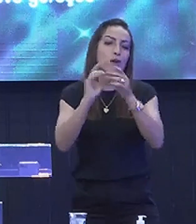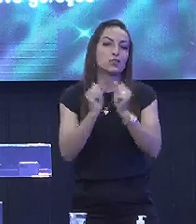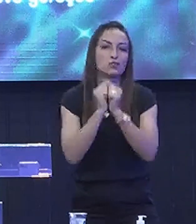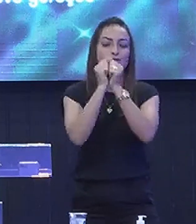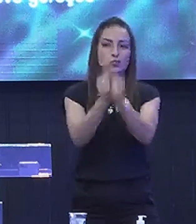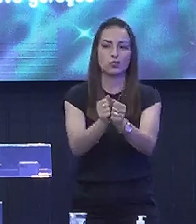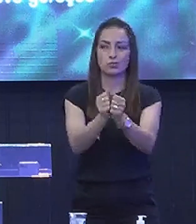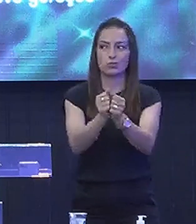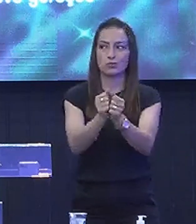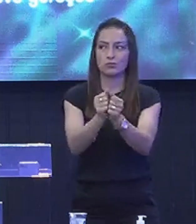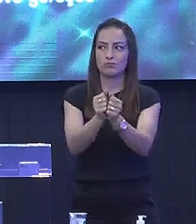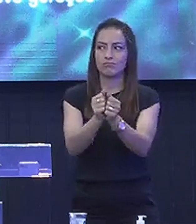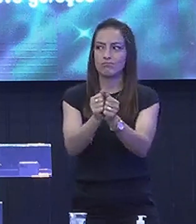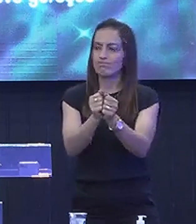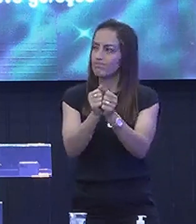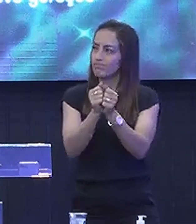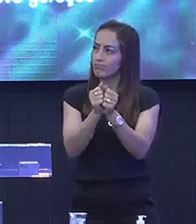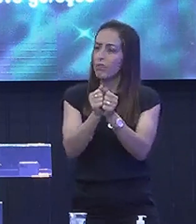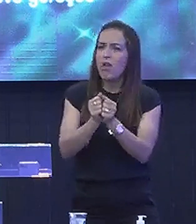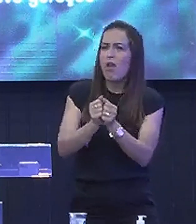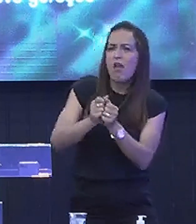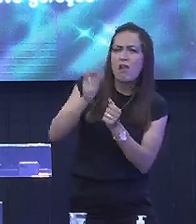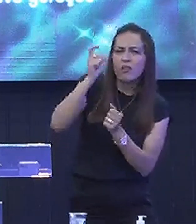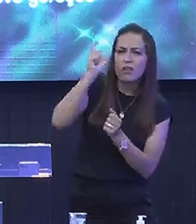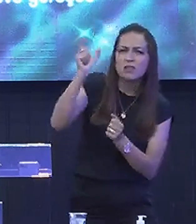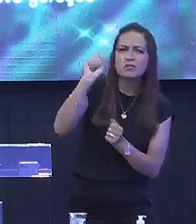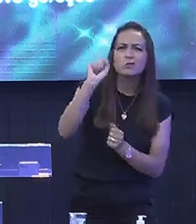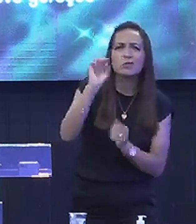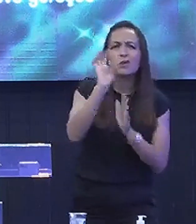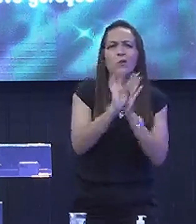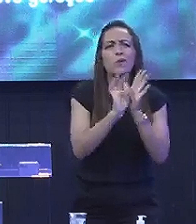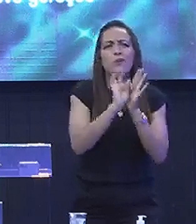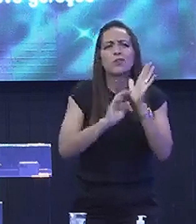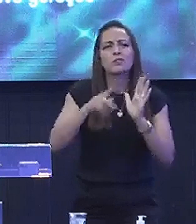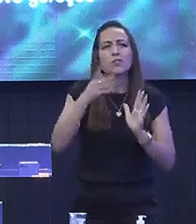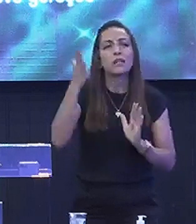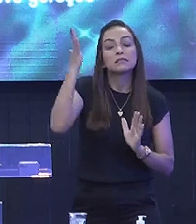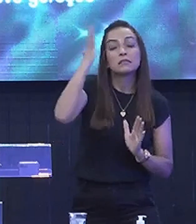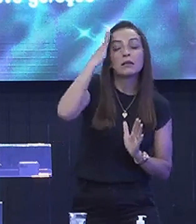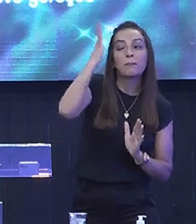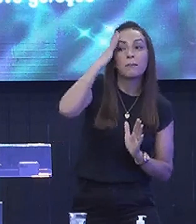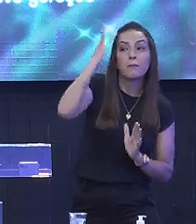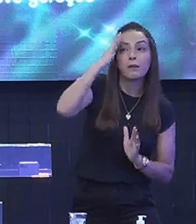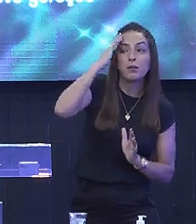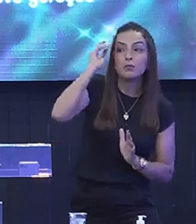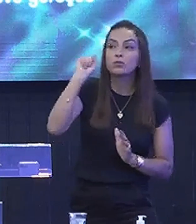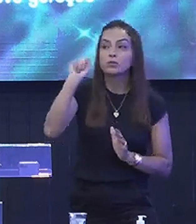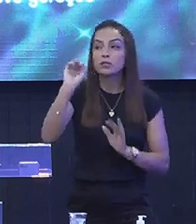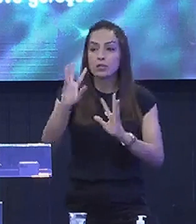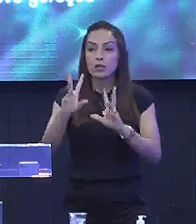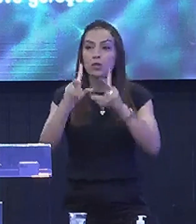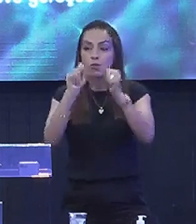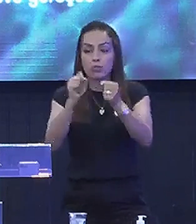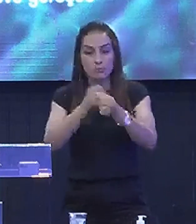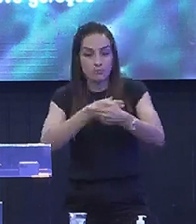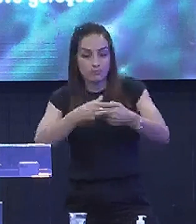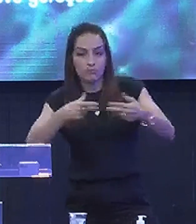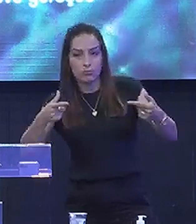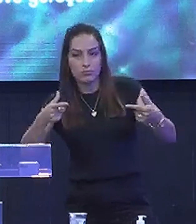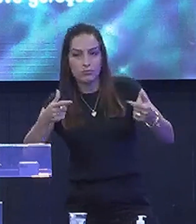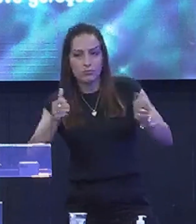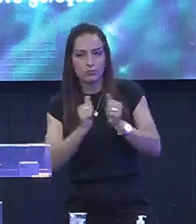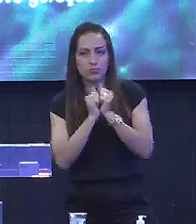Conjuntamente E é interessante Que o texto Fala Sabemos Que todas As coisas